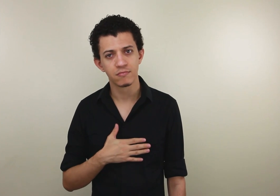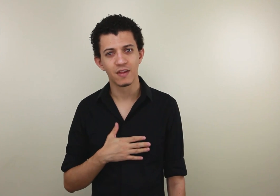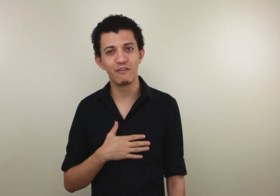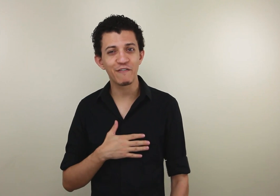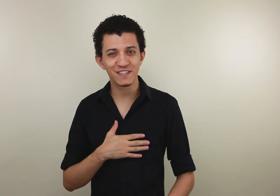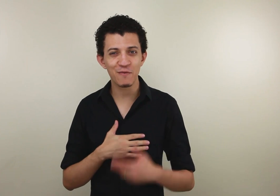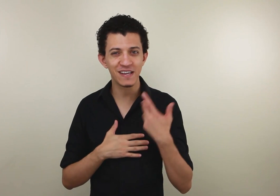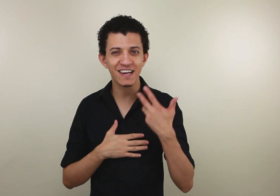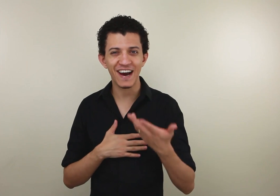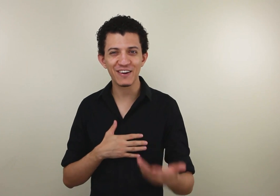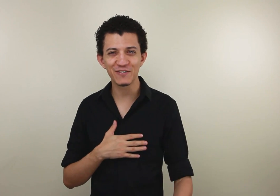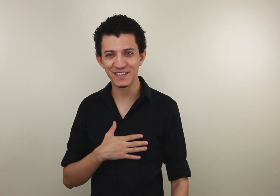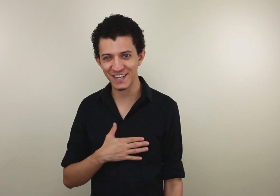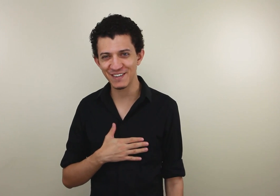e vai fazer essa carga do fazer, né?